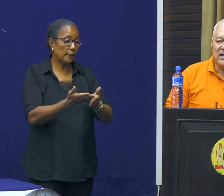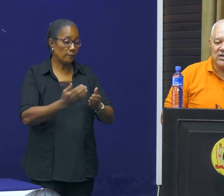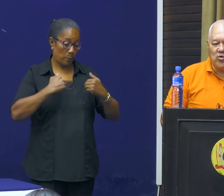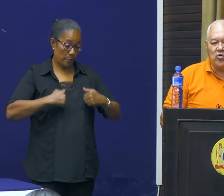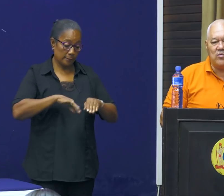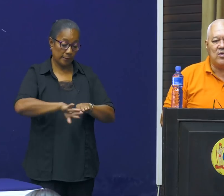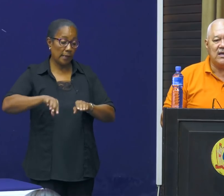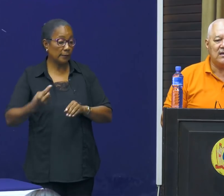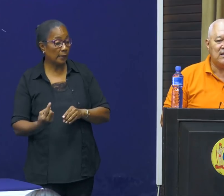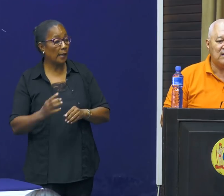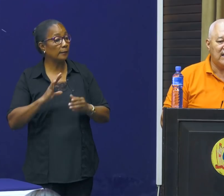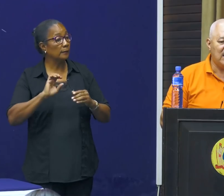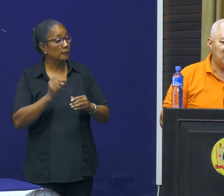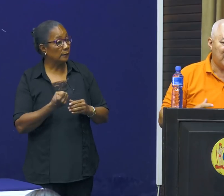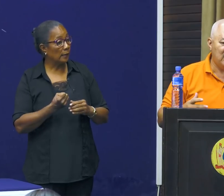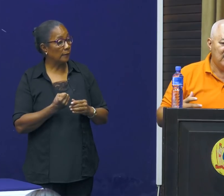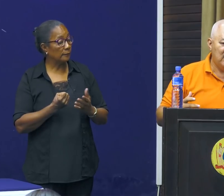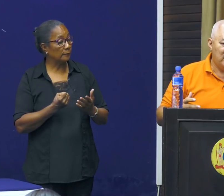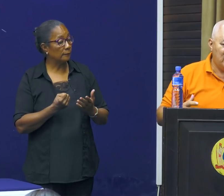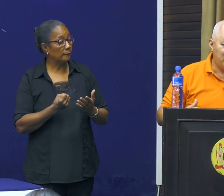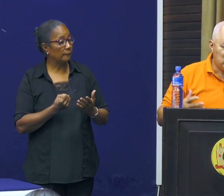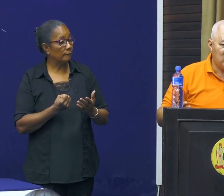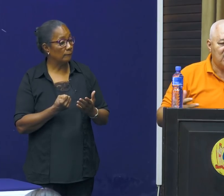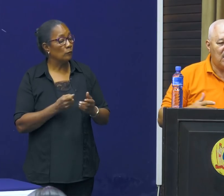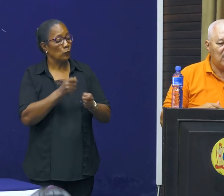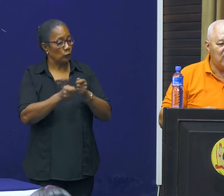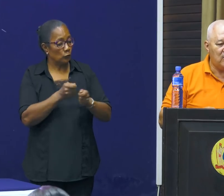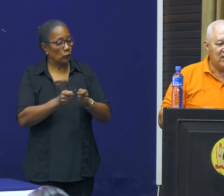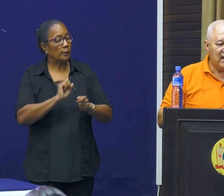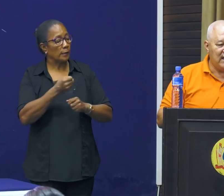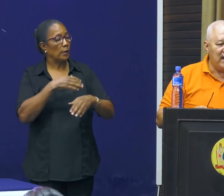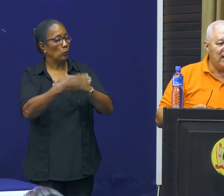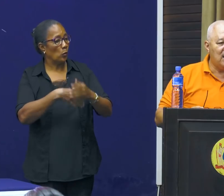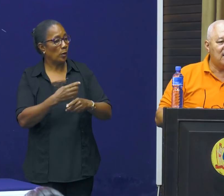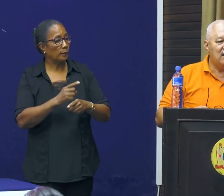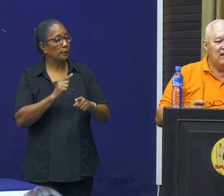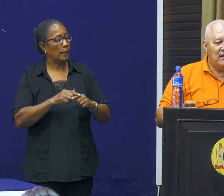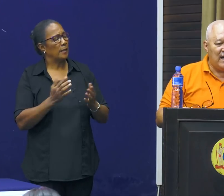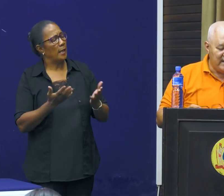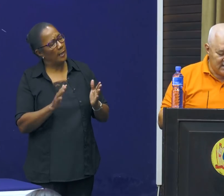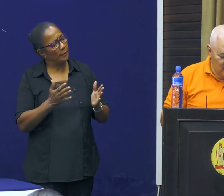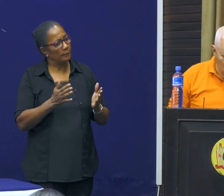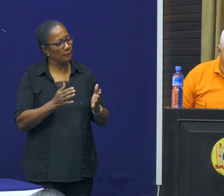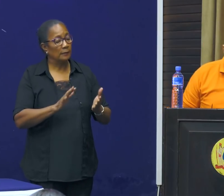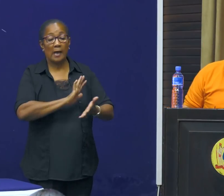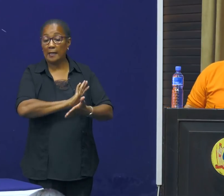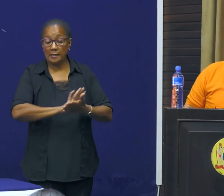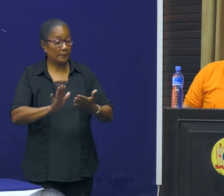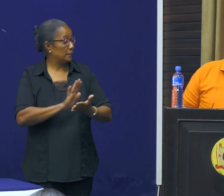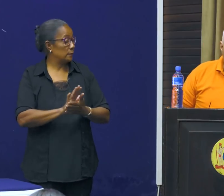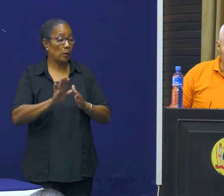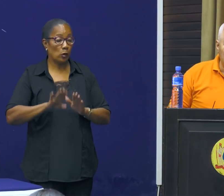geplaatst zo goed mogelijk in elk geval verzorgd kunnen worden en eigenlijk aan niets mogen